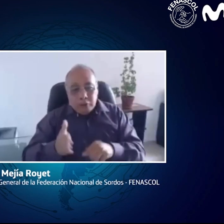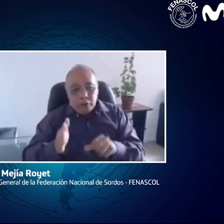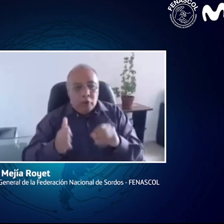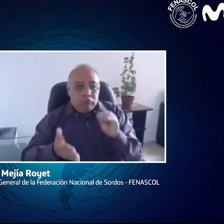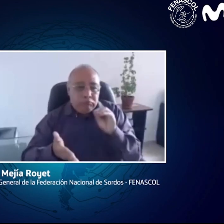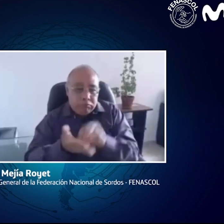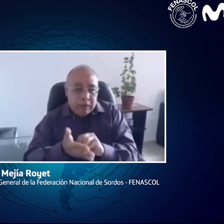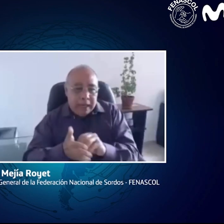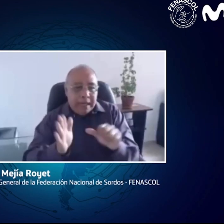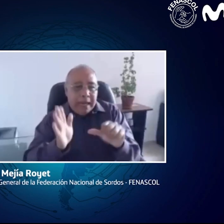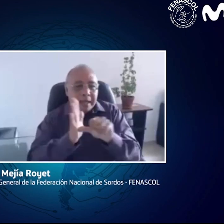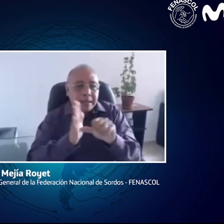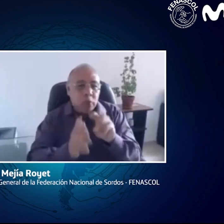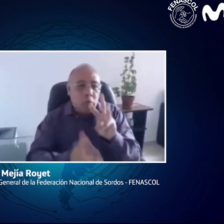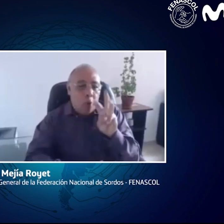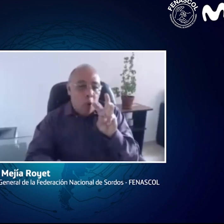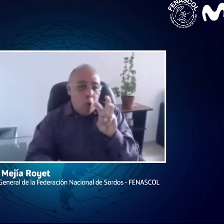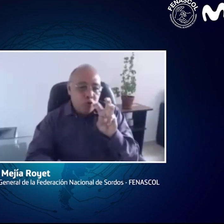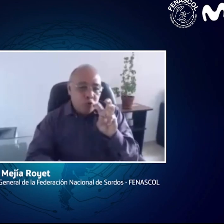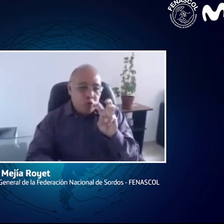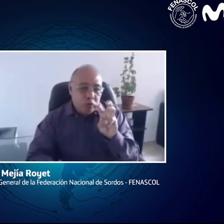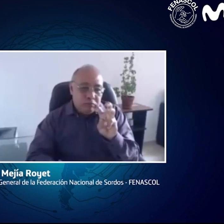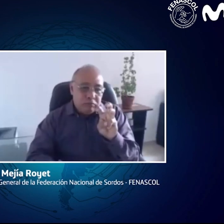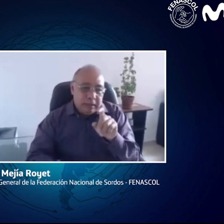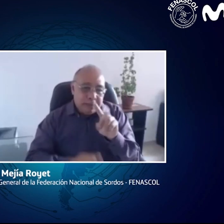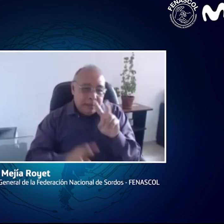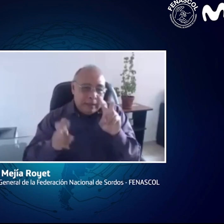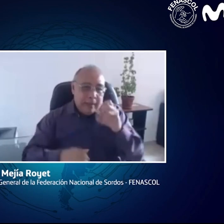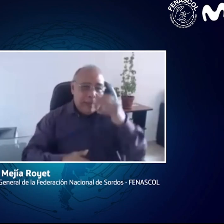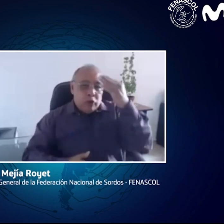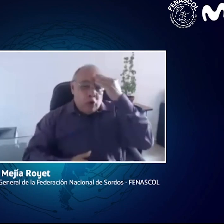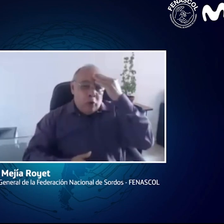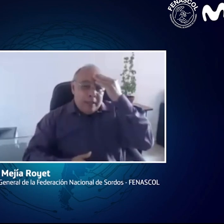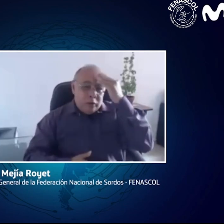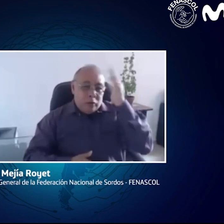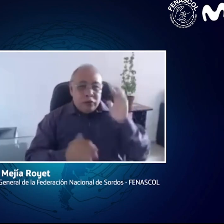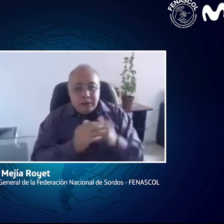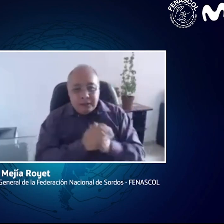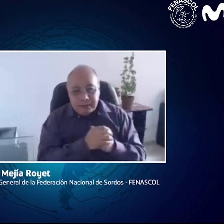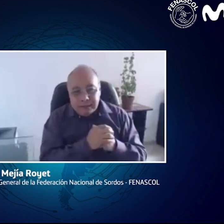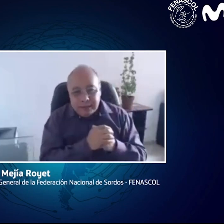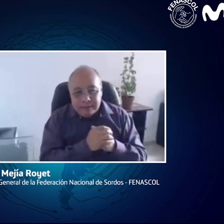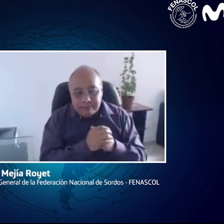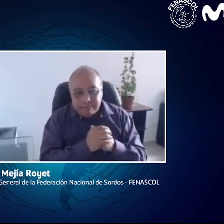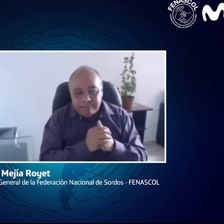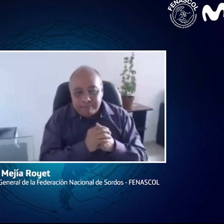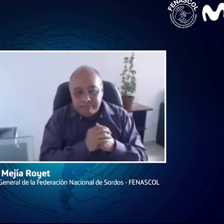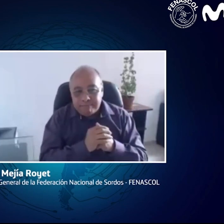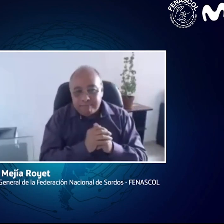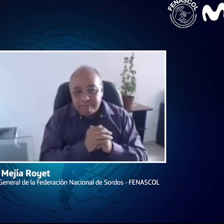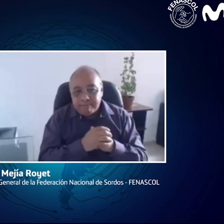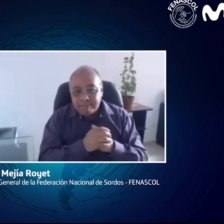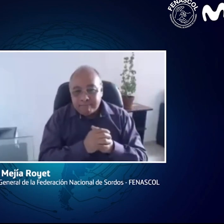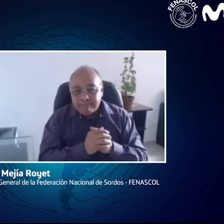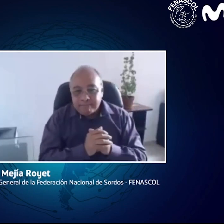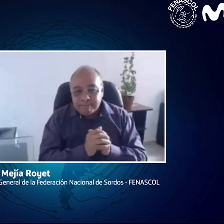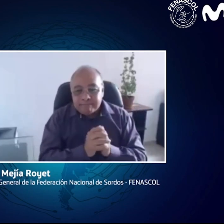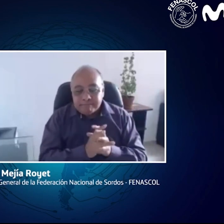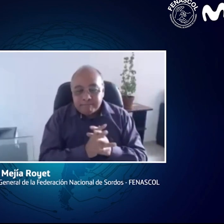tienen que hacer esos ajustes a la carrera. Entonces, el artículo 8 de la Convención también habla de la toma de conciencia. Entonces, para tener en